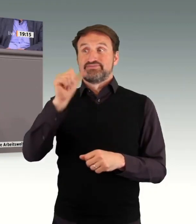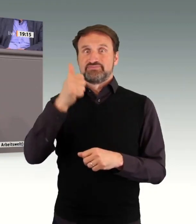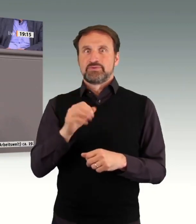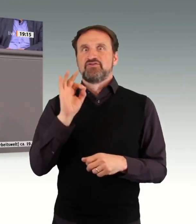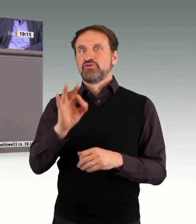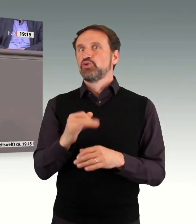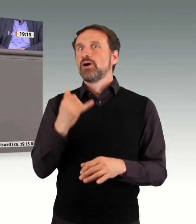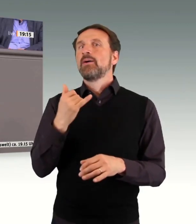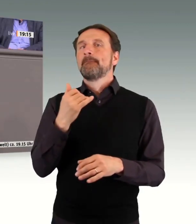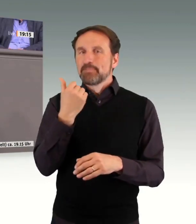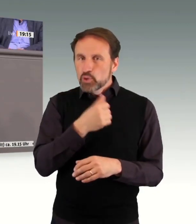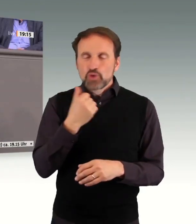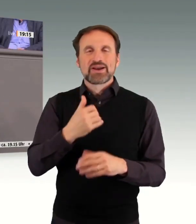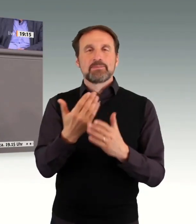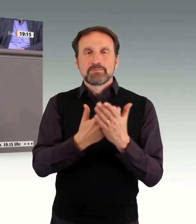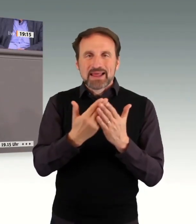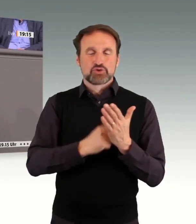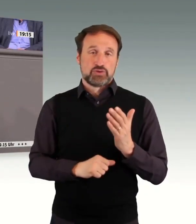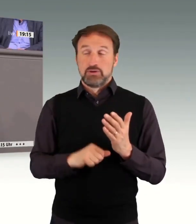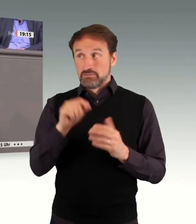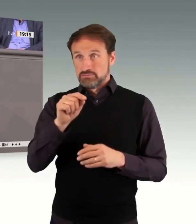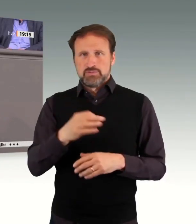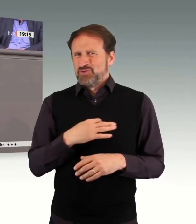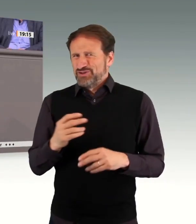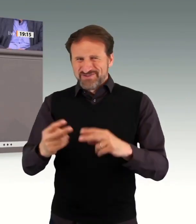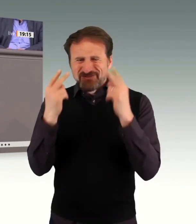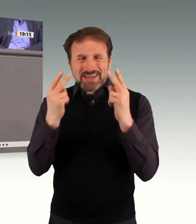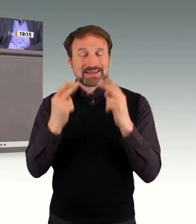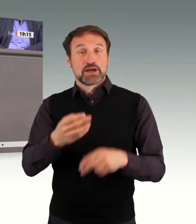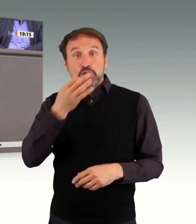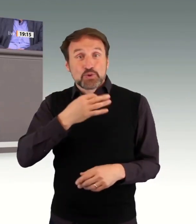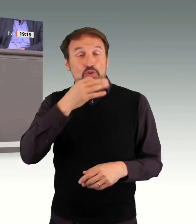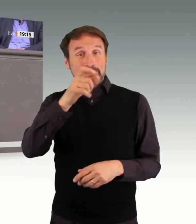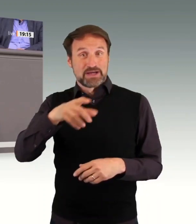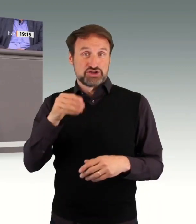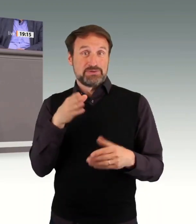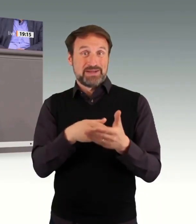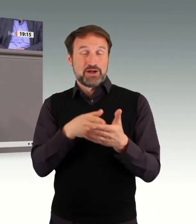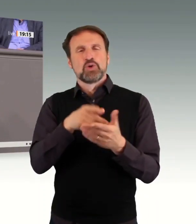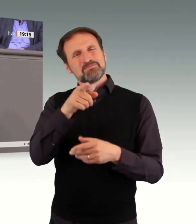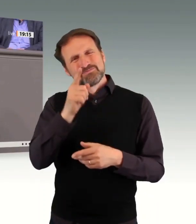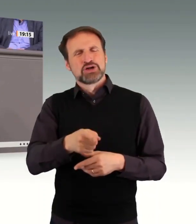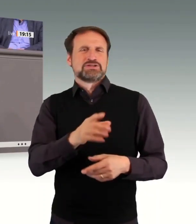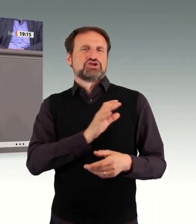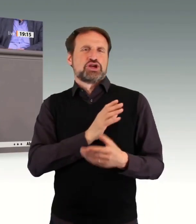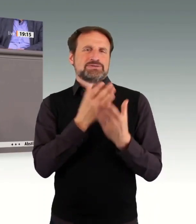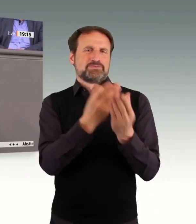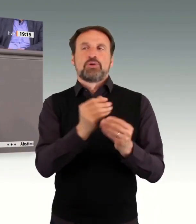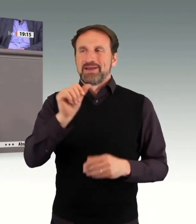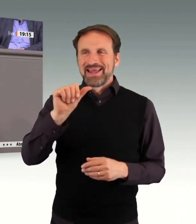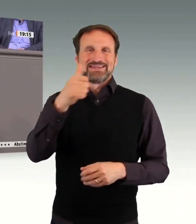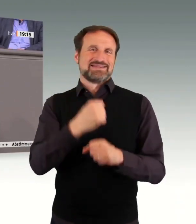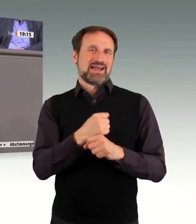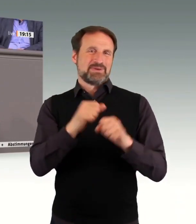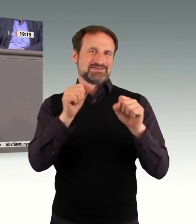Bildung. Weil es uns wichtig ist, dass gerade junge Menschen mit Behinderung eine Chance haben im ersten Arbeitsmarkt. Und dass Sie nicht unbedingt in